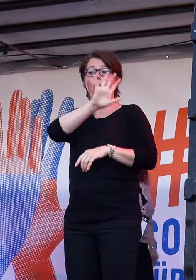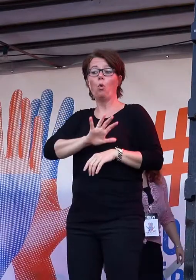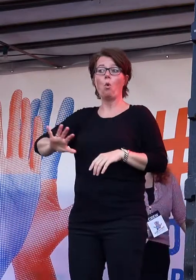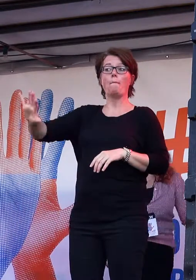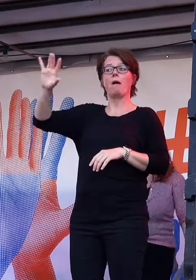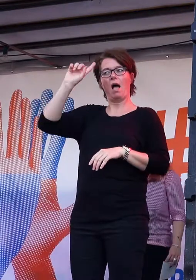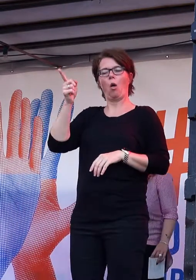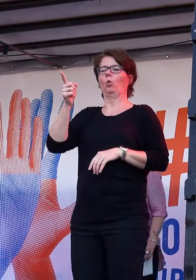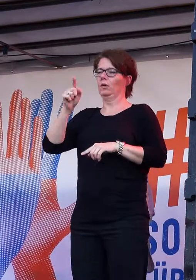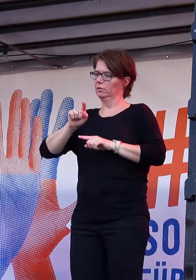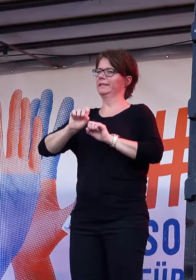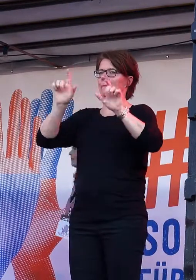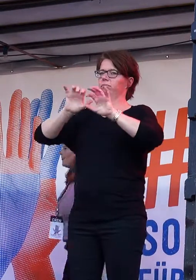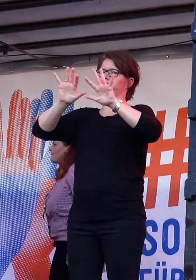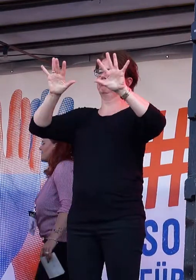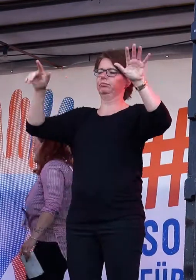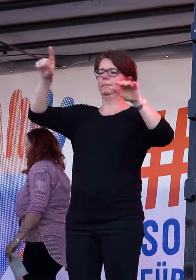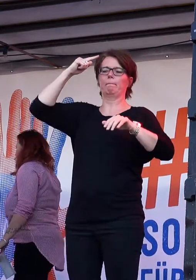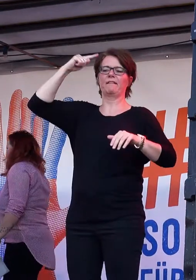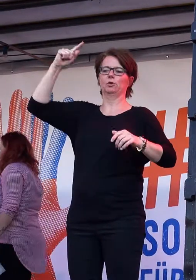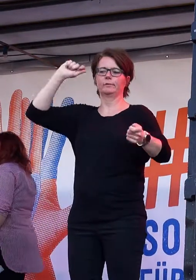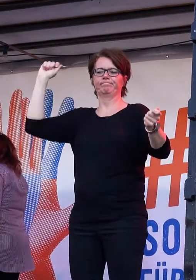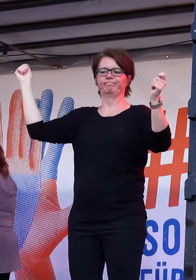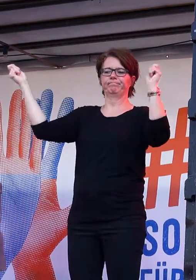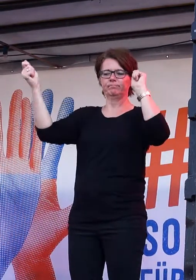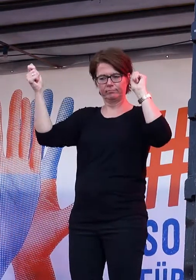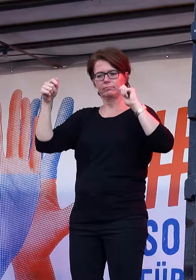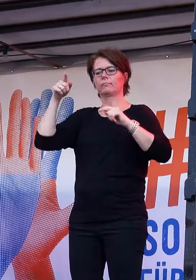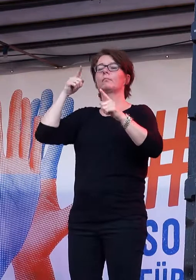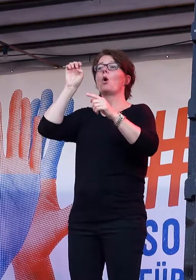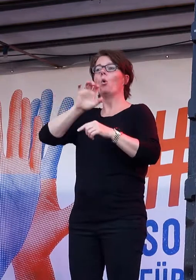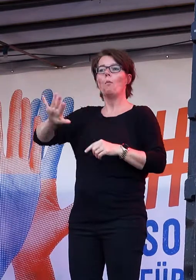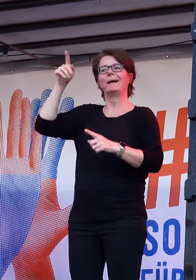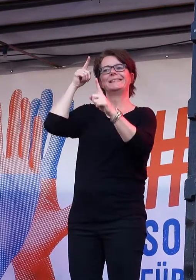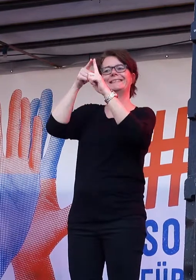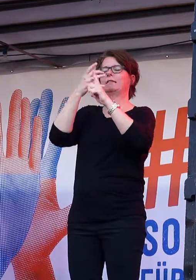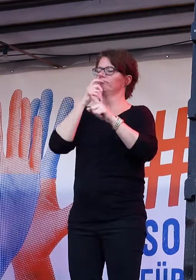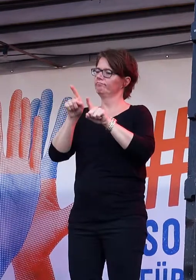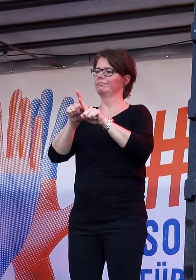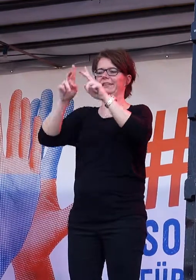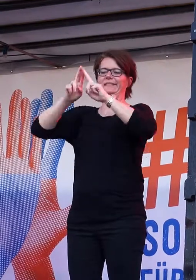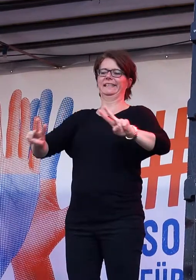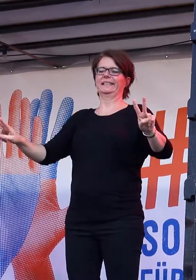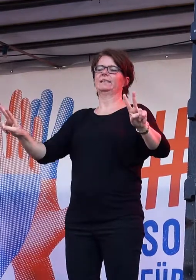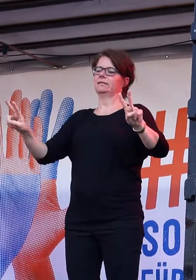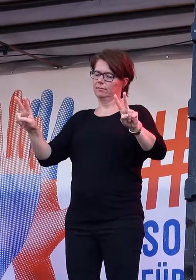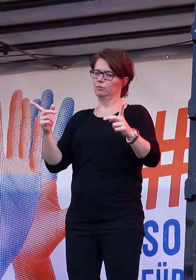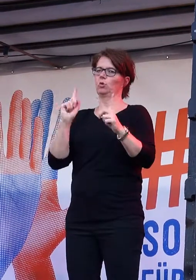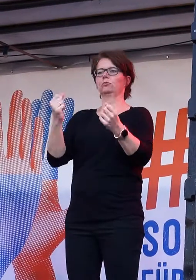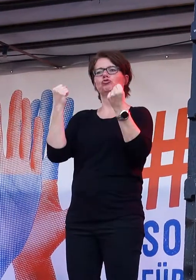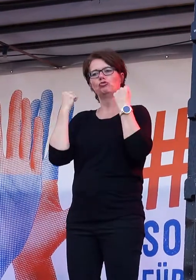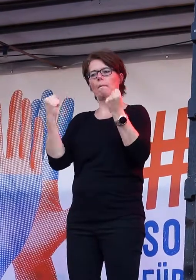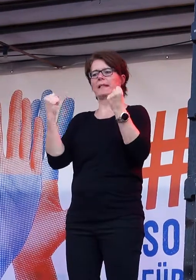das große Friedensprojekt bleibt und noch mehr wird. Europa ist unteilbar.